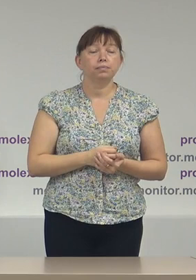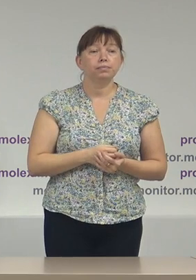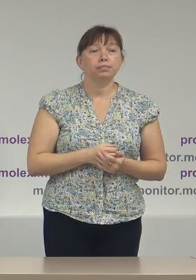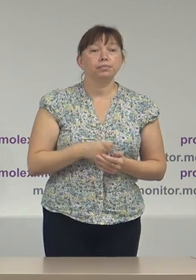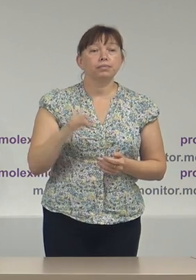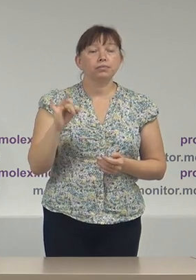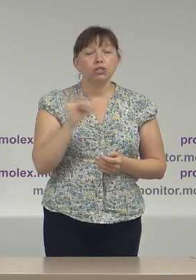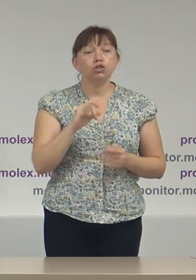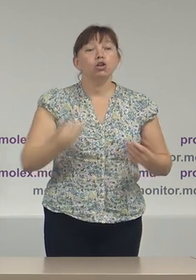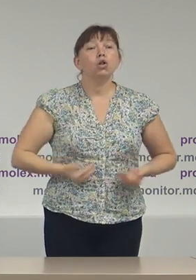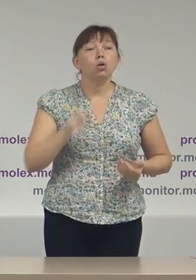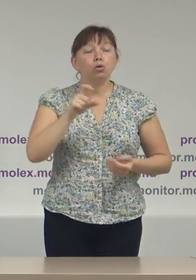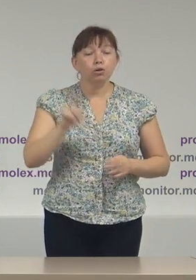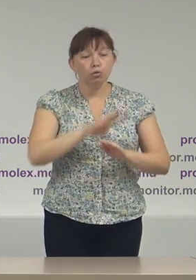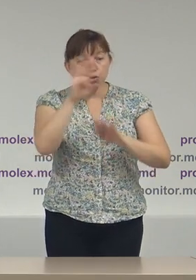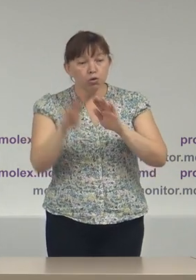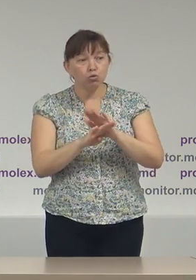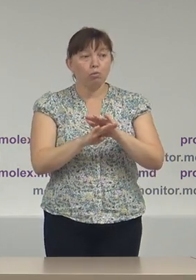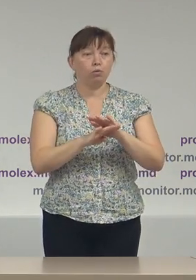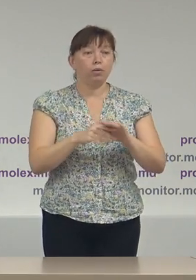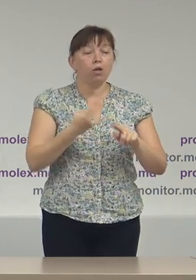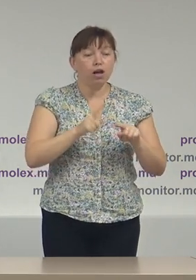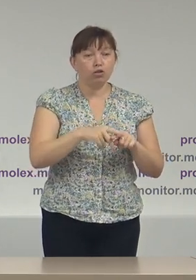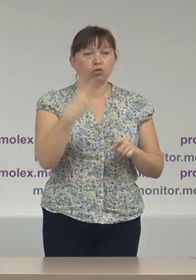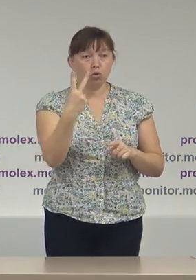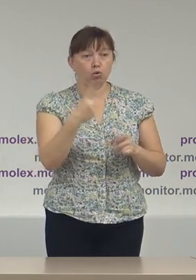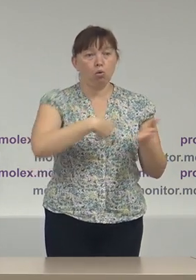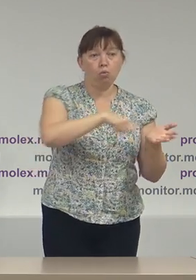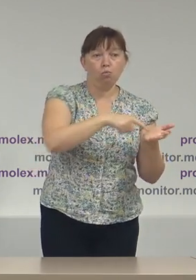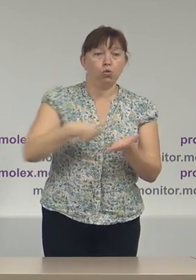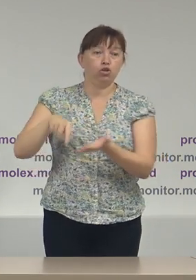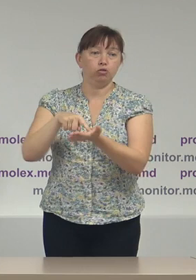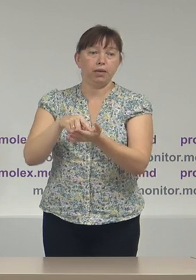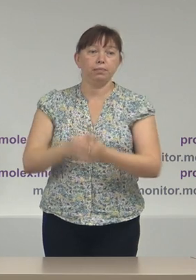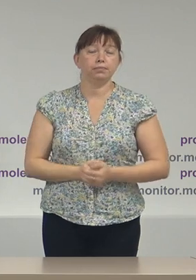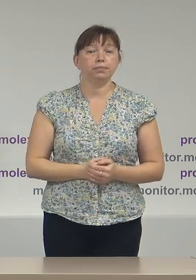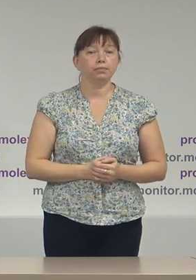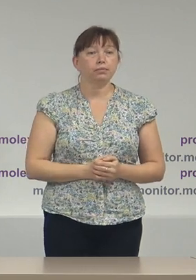locuitorii suburbiilor acestor două municipii.